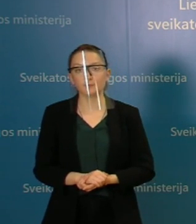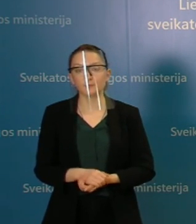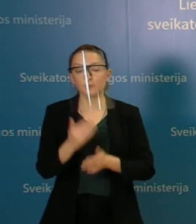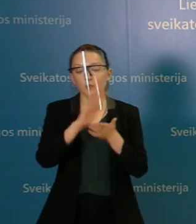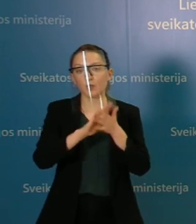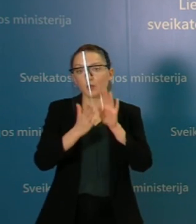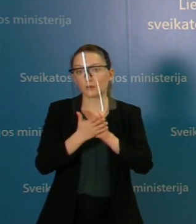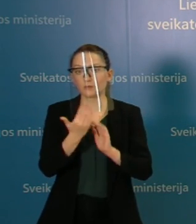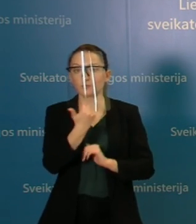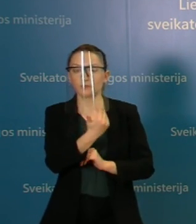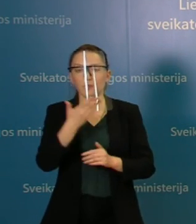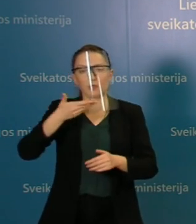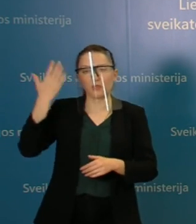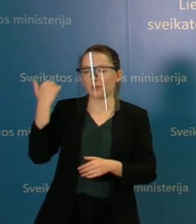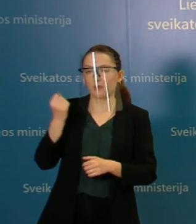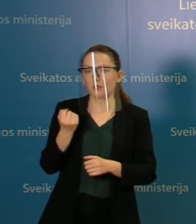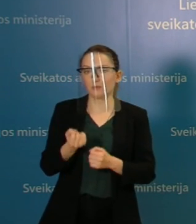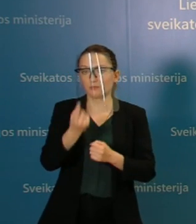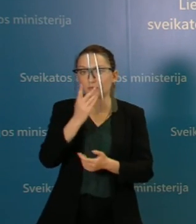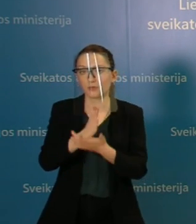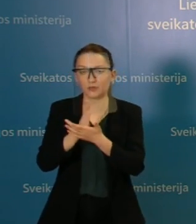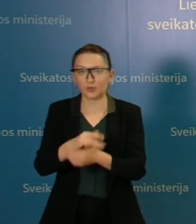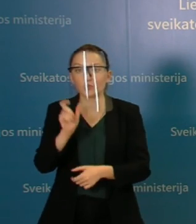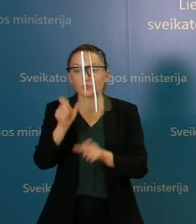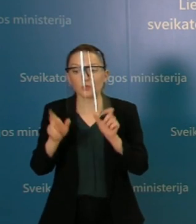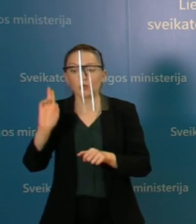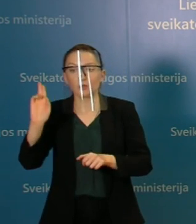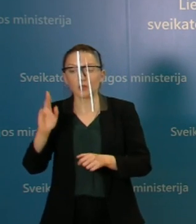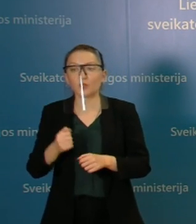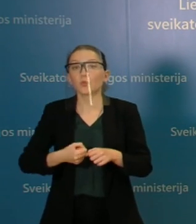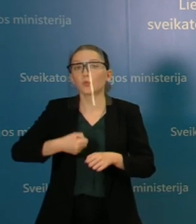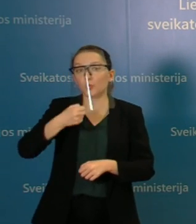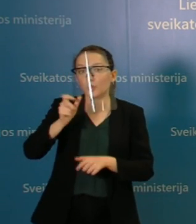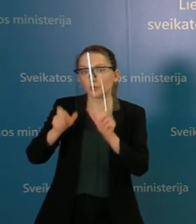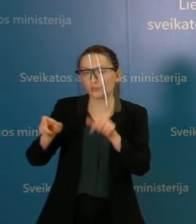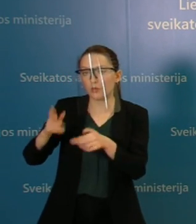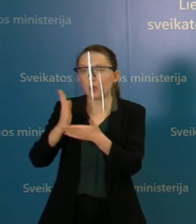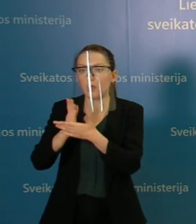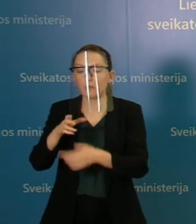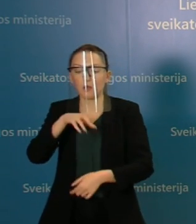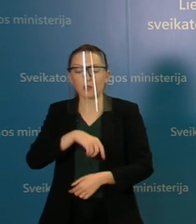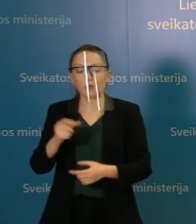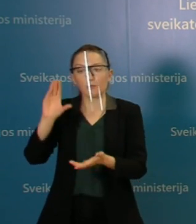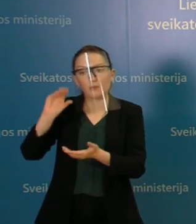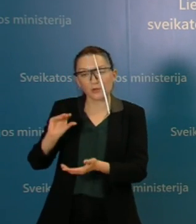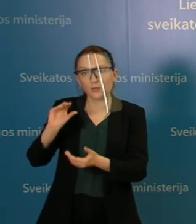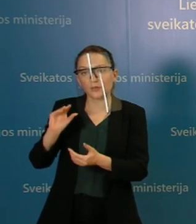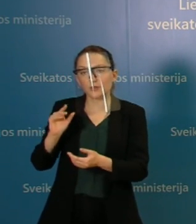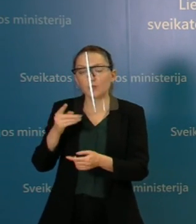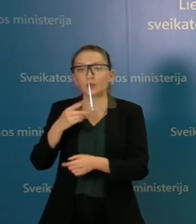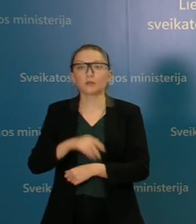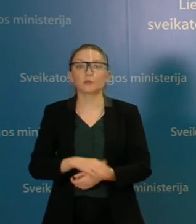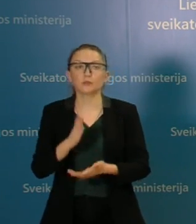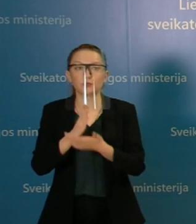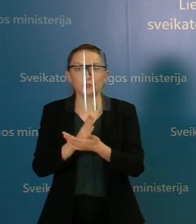tvarka visiškai nesenai yra įsigaliojusi, kad asmenis, kurie yra arba vyresnio amžiaus, arba turi mažas pajamas, jiem yra kompensuojamos